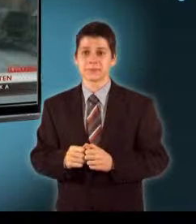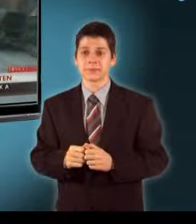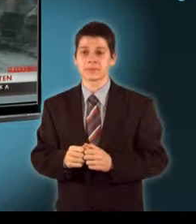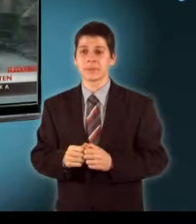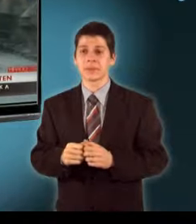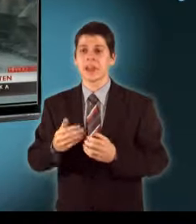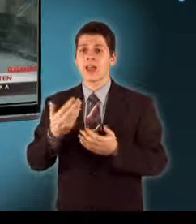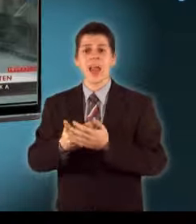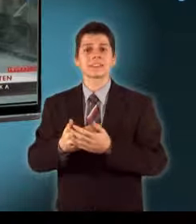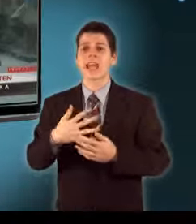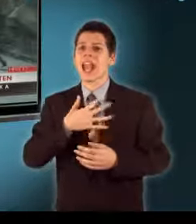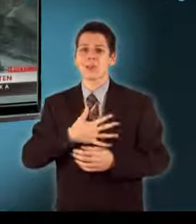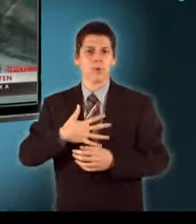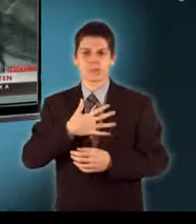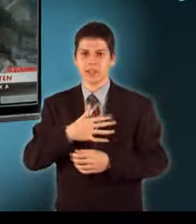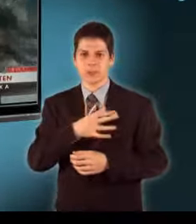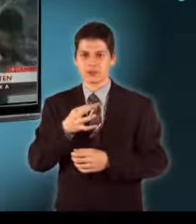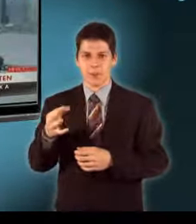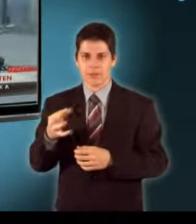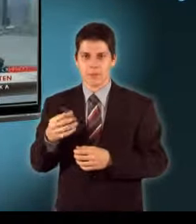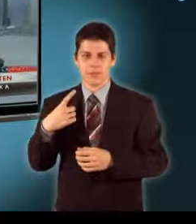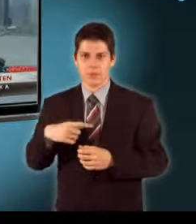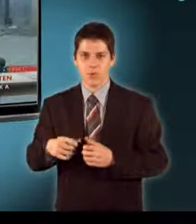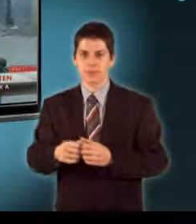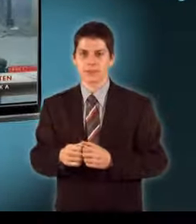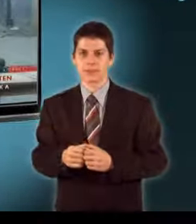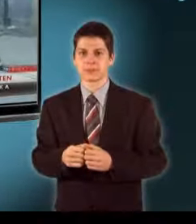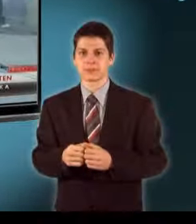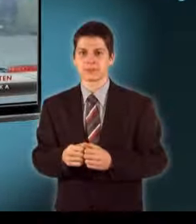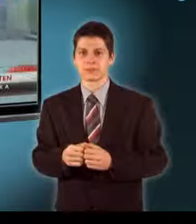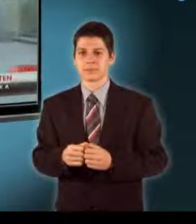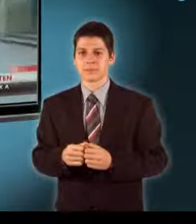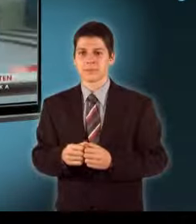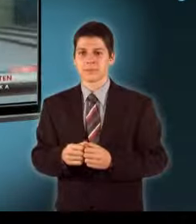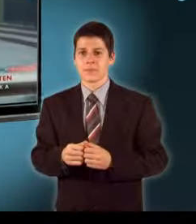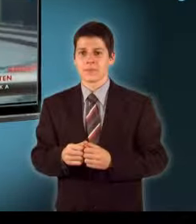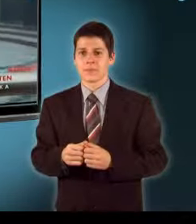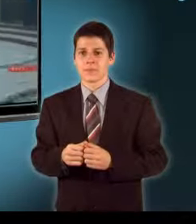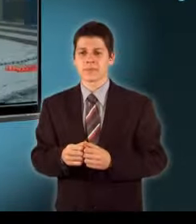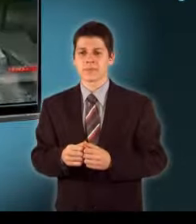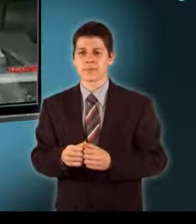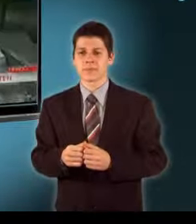Haiti történetének legszörnyűbb napja Ezt mondta az ország egyik nagykövete a földrengés után